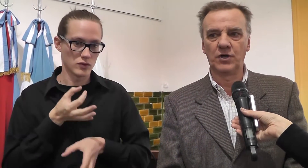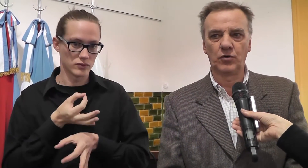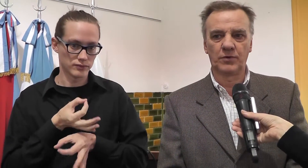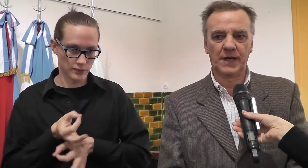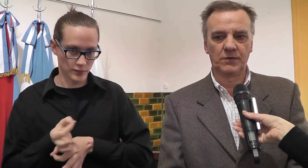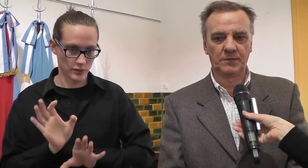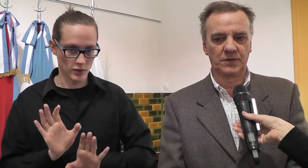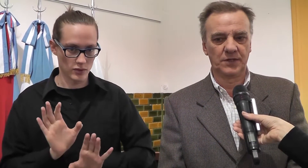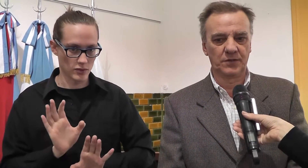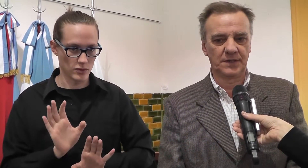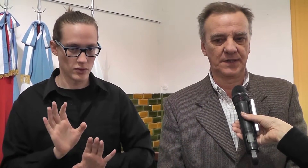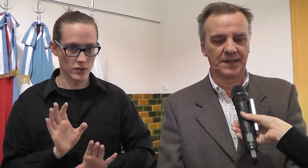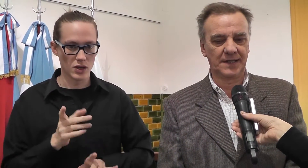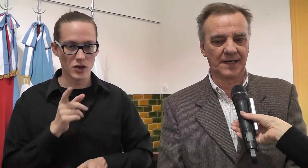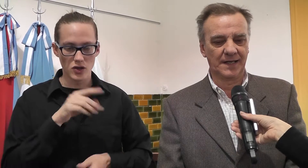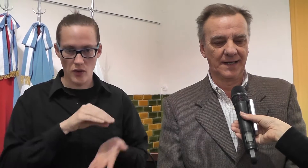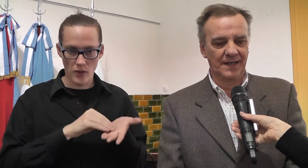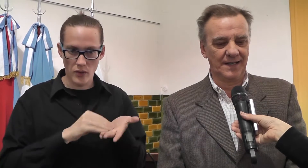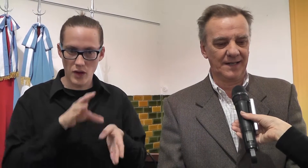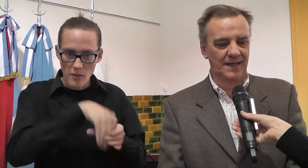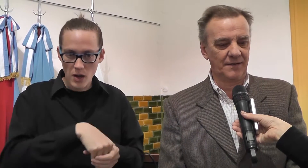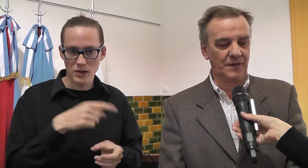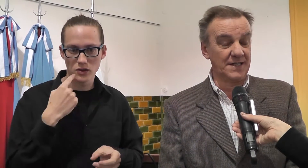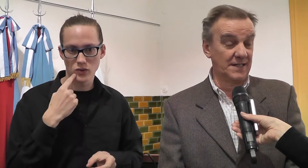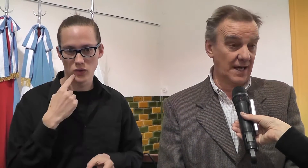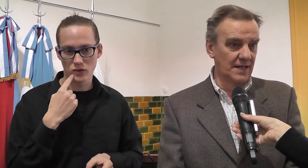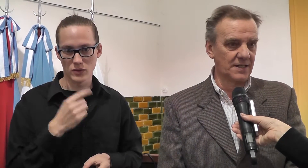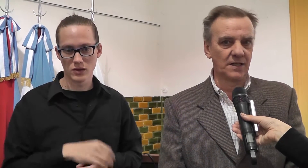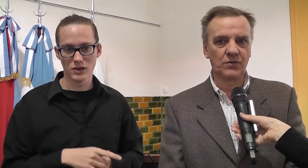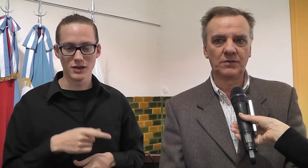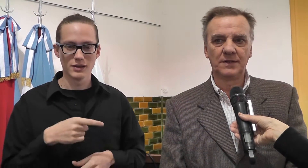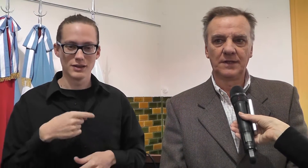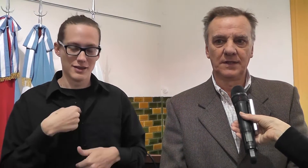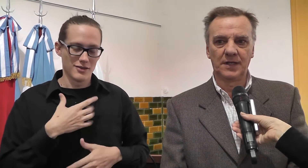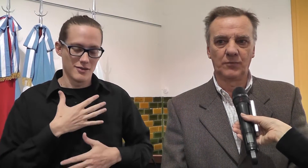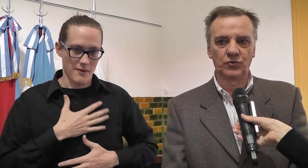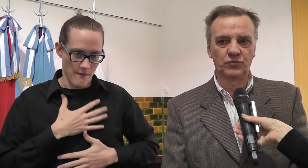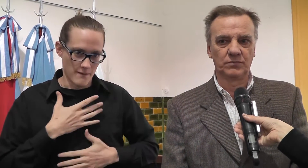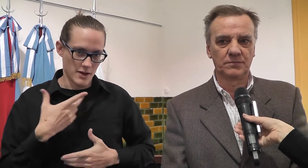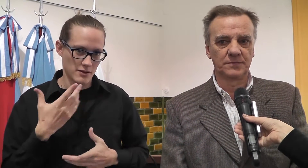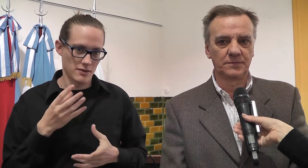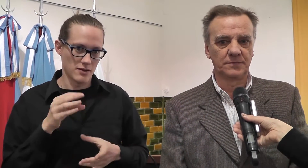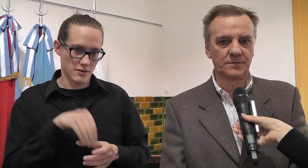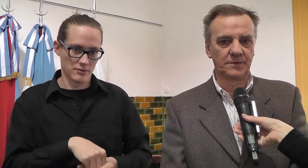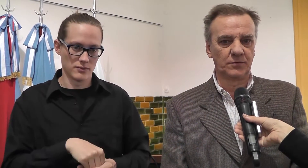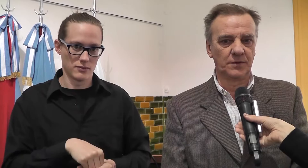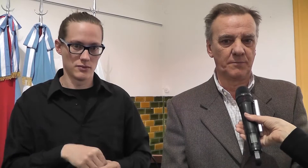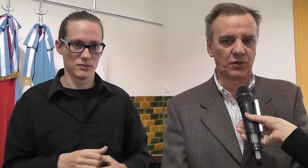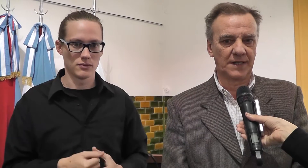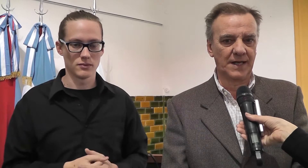incorporado, hemos tenido esta felicidad de hacerlo. Tenemos un importante